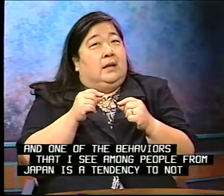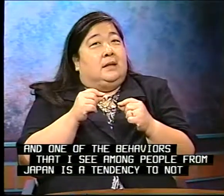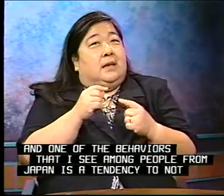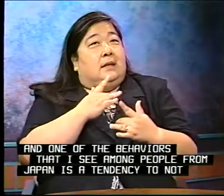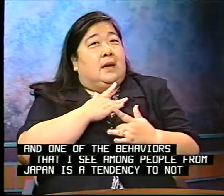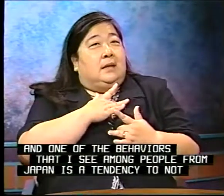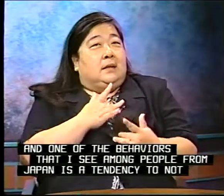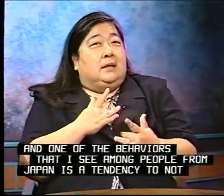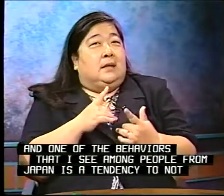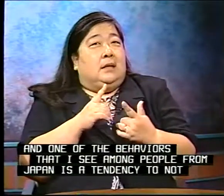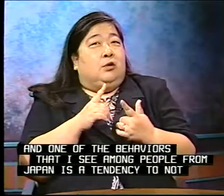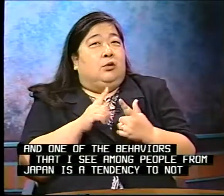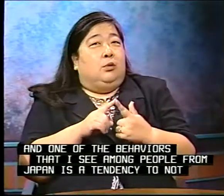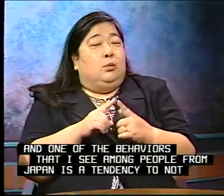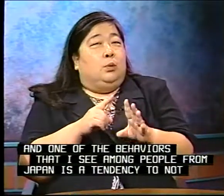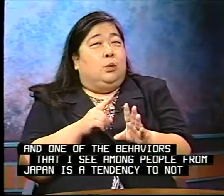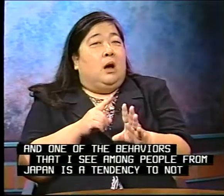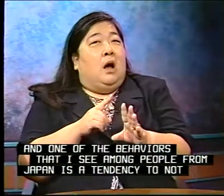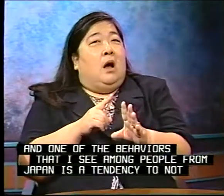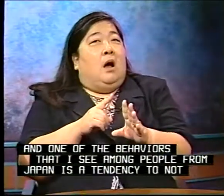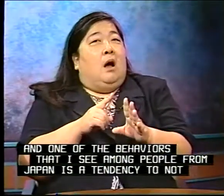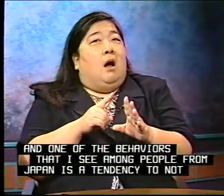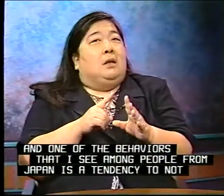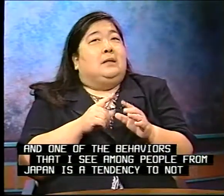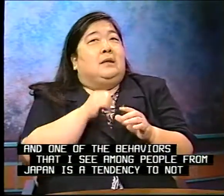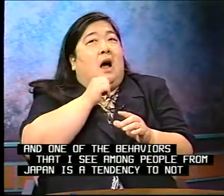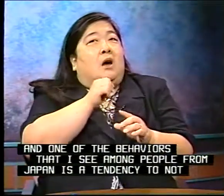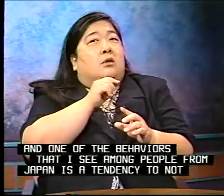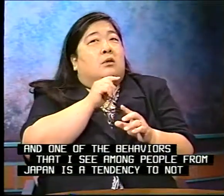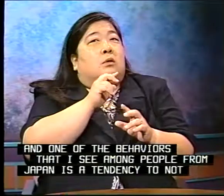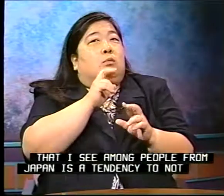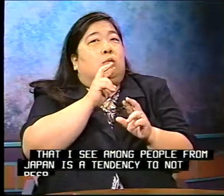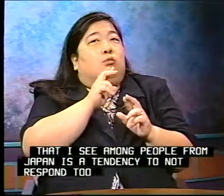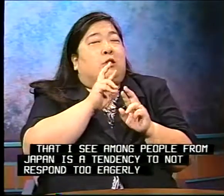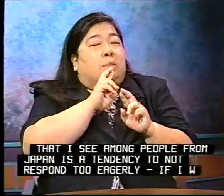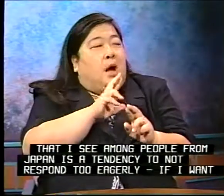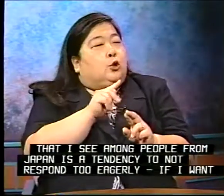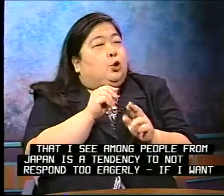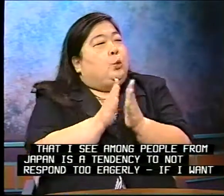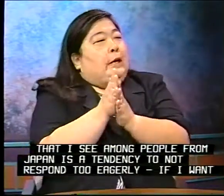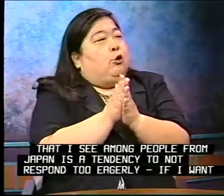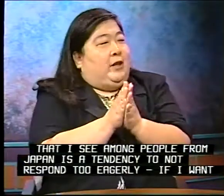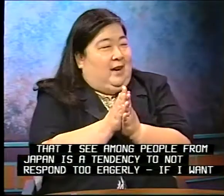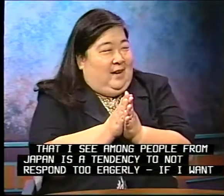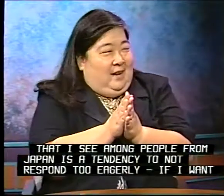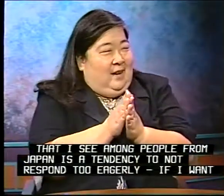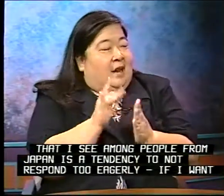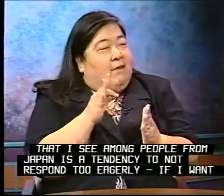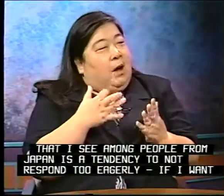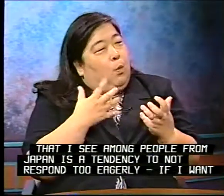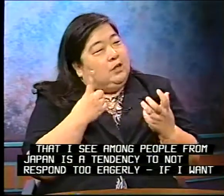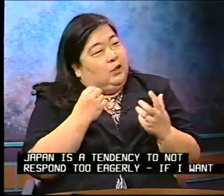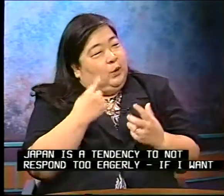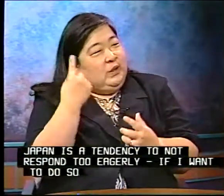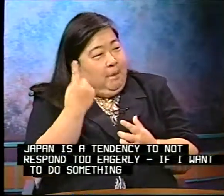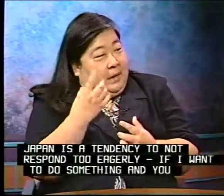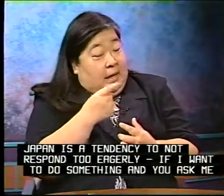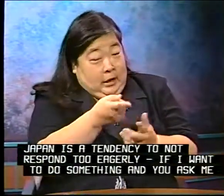a tendency to not respond too eagerly. If I want to do something and you